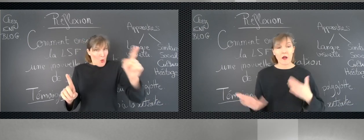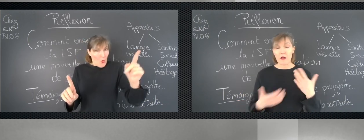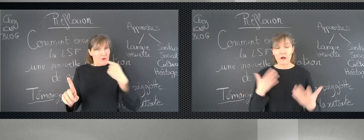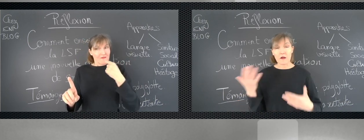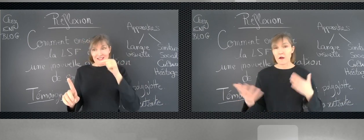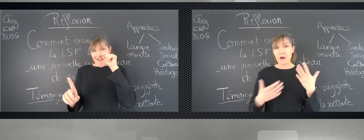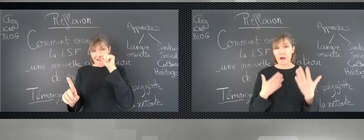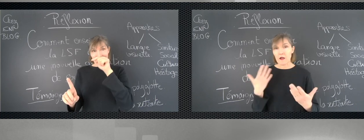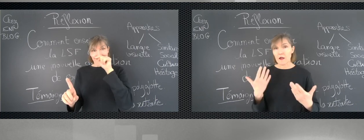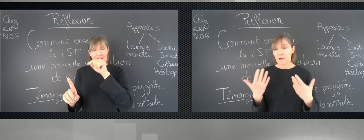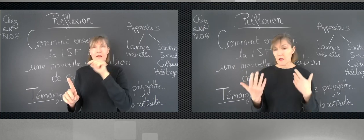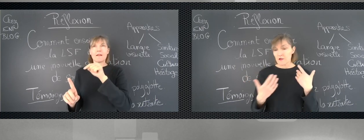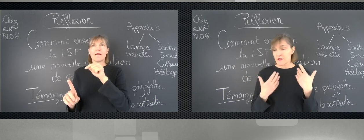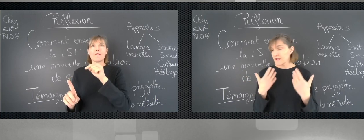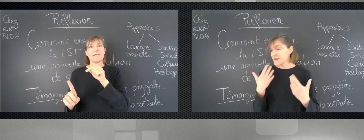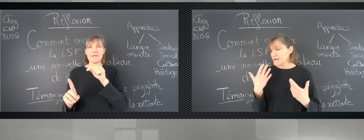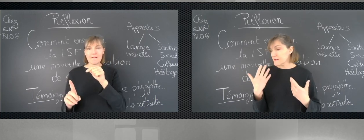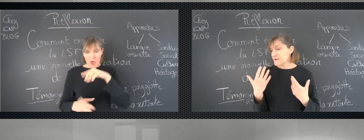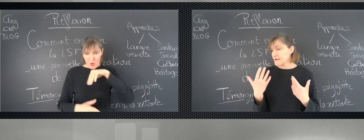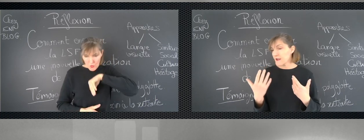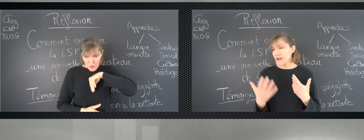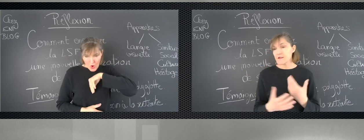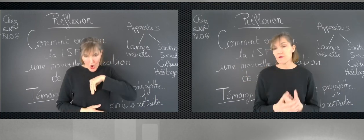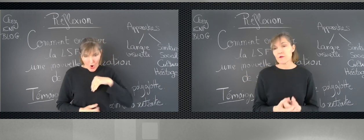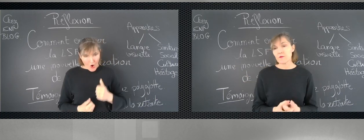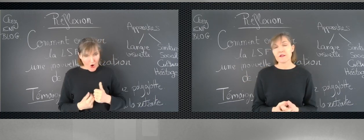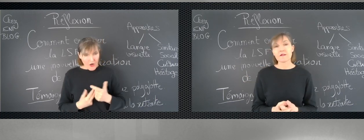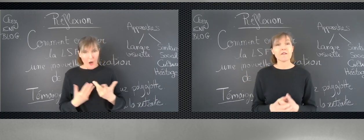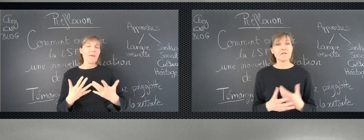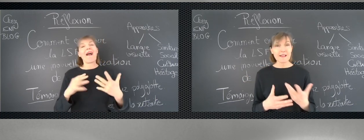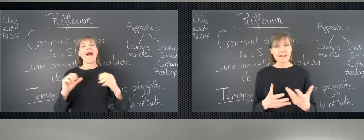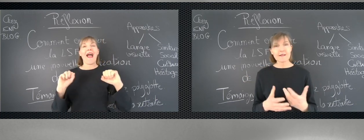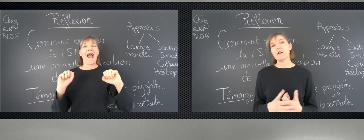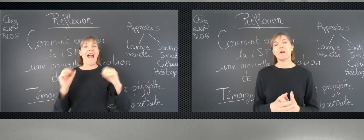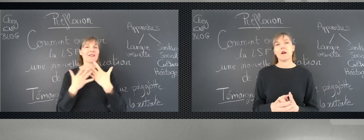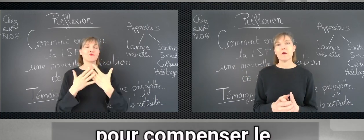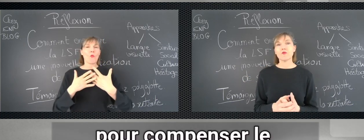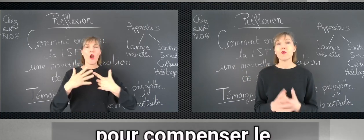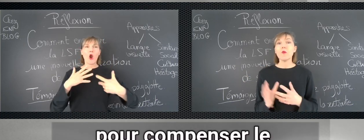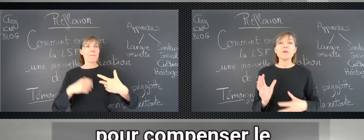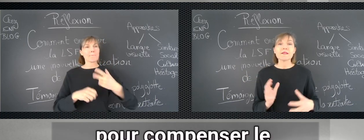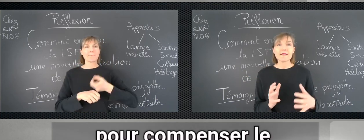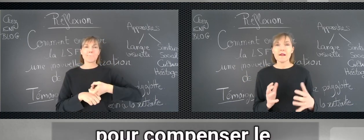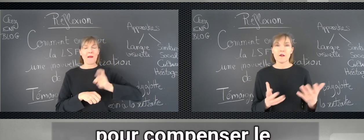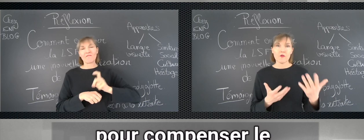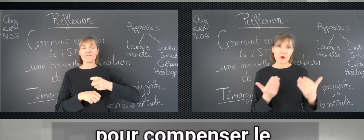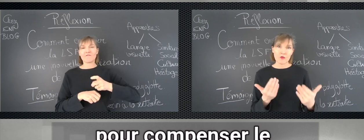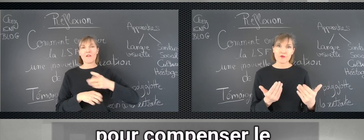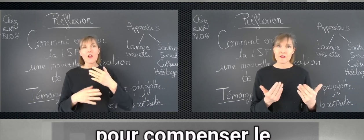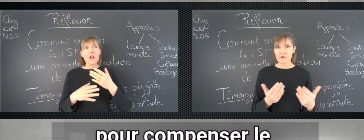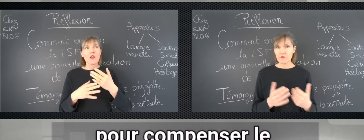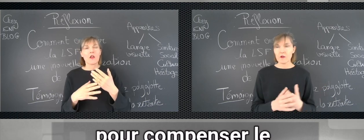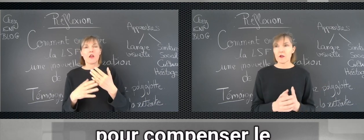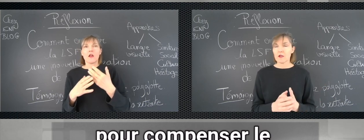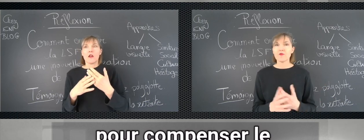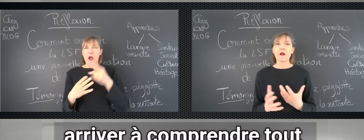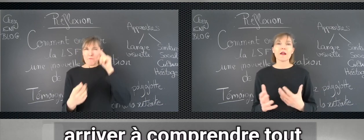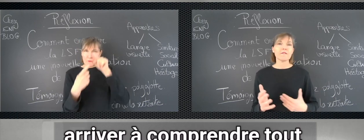à, je dirais, des réactions, peut-être réflexes, pour compenser le manque d'audition et pour arriver